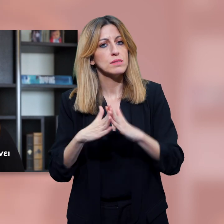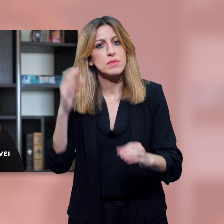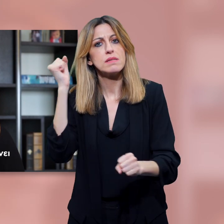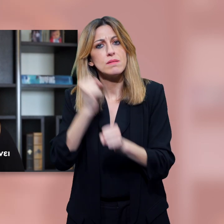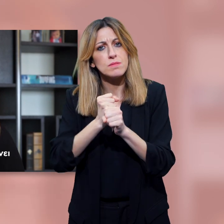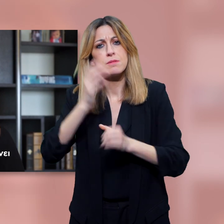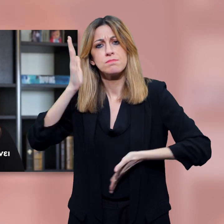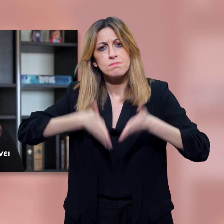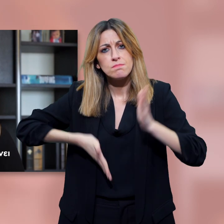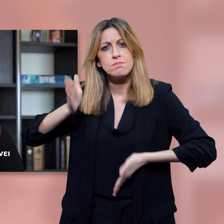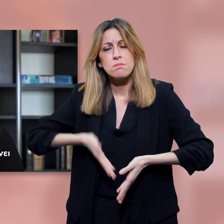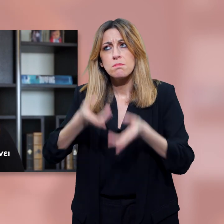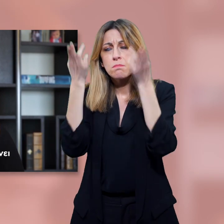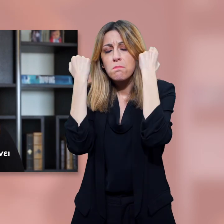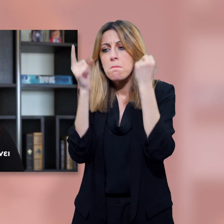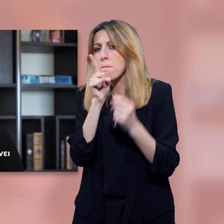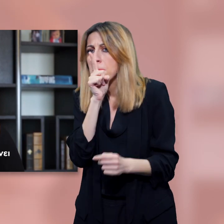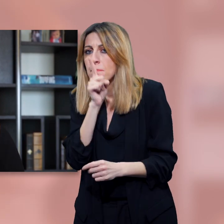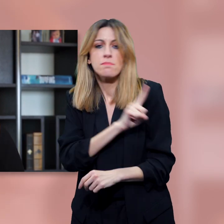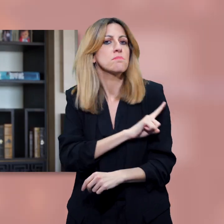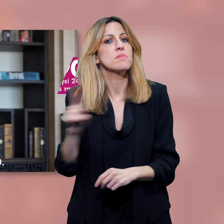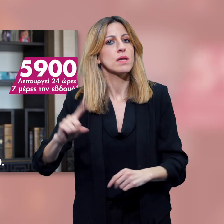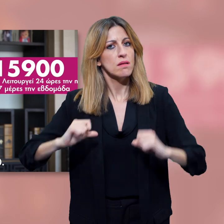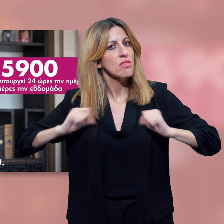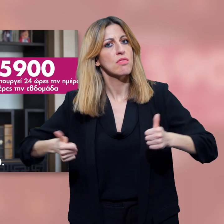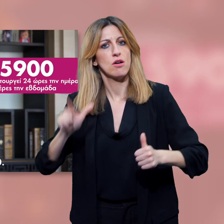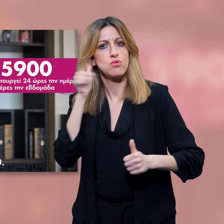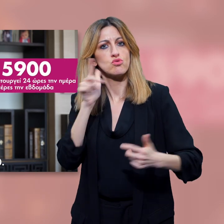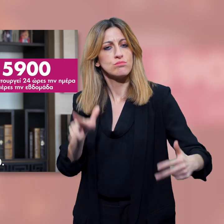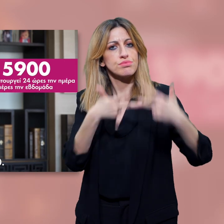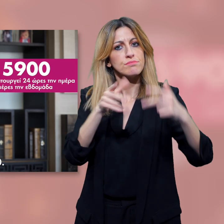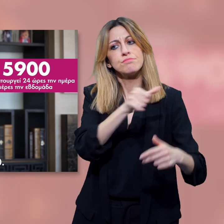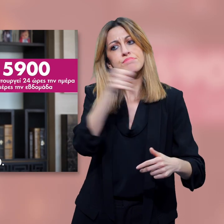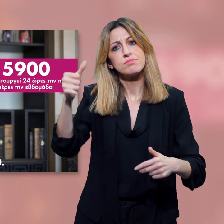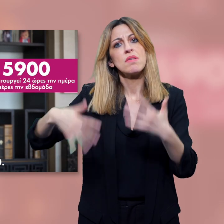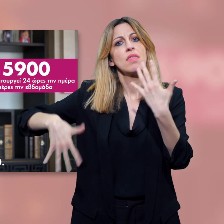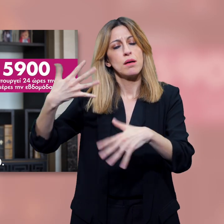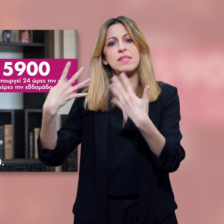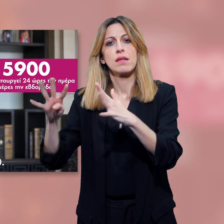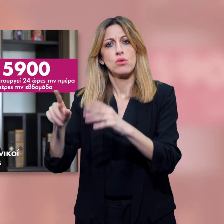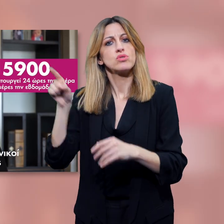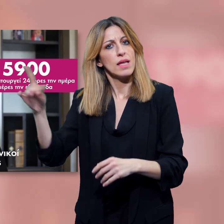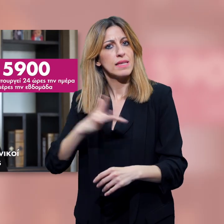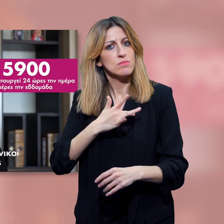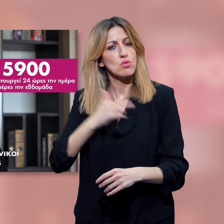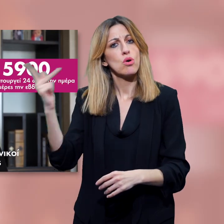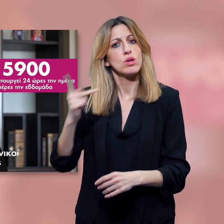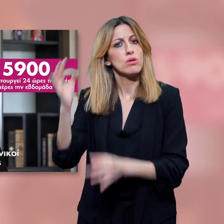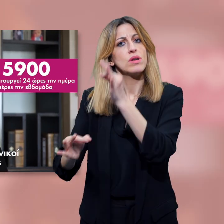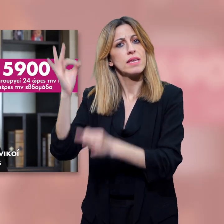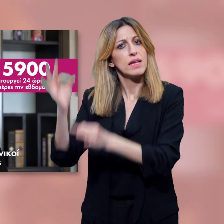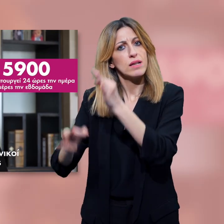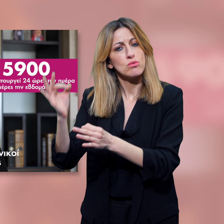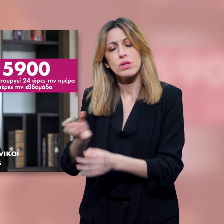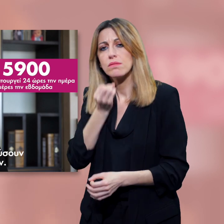Μένουμε σπίτι δεν σημαίνει μένουμε σιωπηλές. Τηλεφώνησαι στη γραμμή SOS 15900. Οι ψυχολόγοι και η